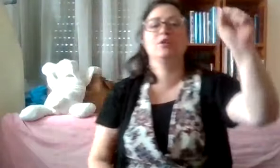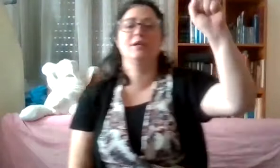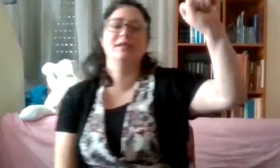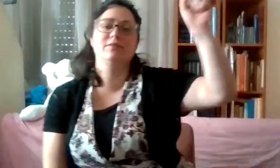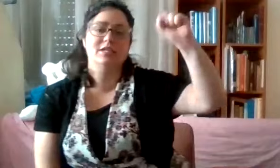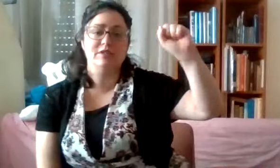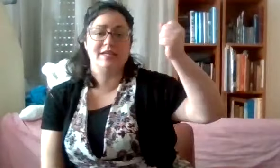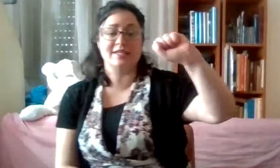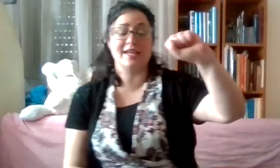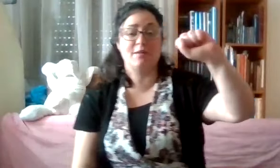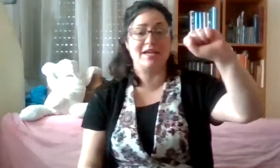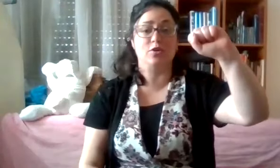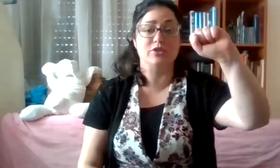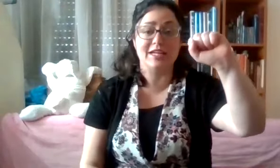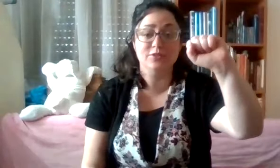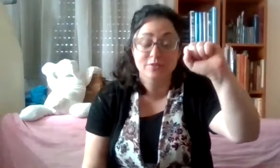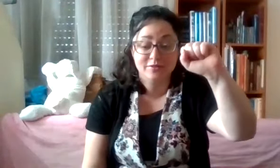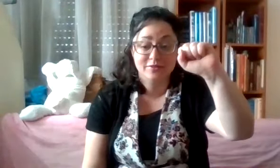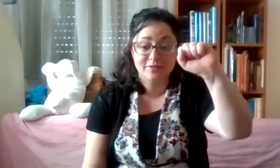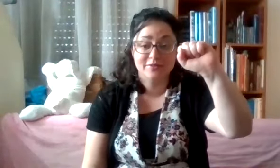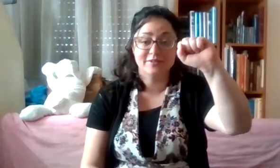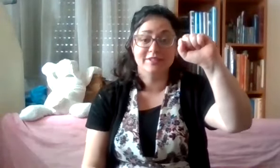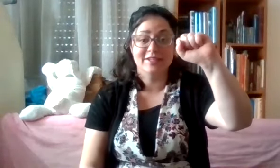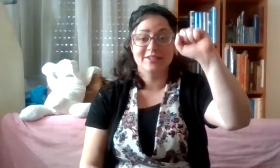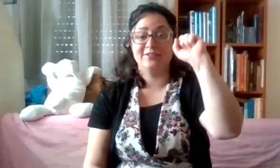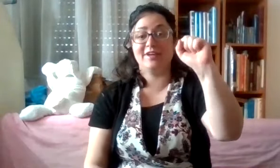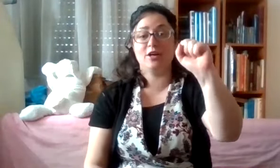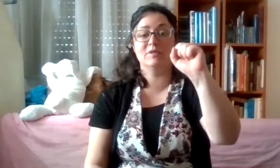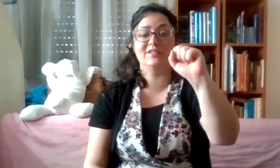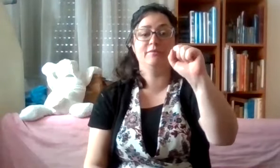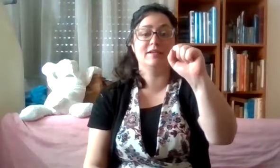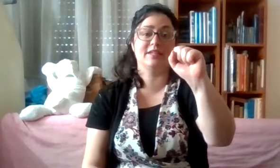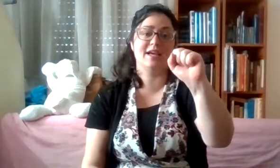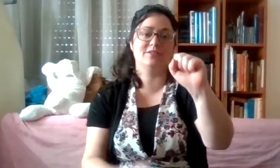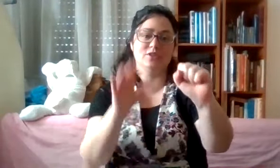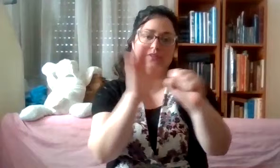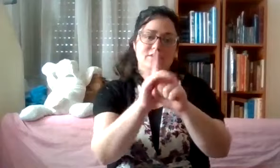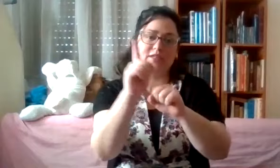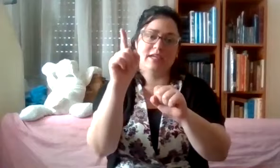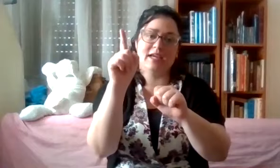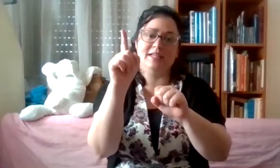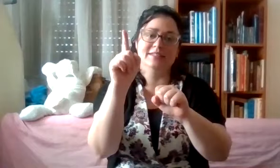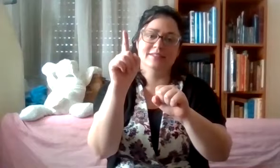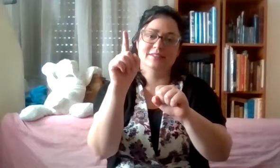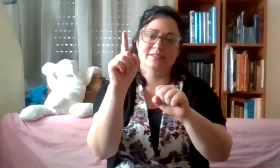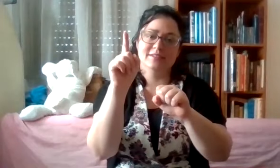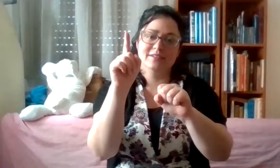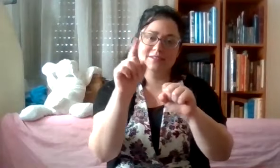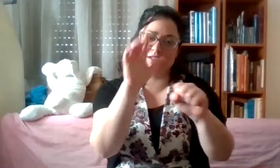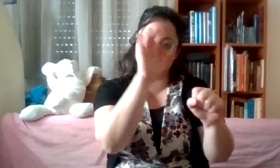מדמינים שיש לנו את הסירייה בהגרוף שלנו. ואנחנו מוסיפים לעסירייה הזאת 1. יש לנו את